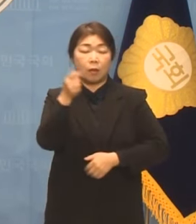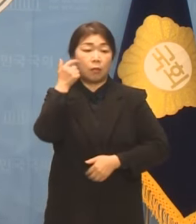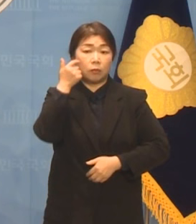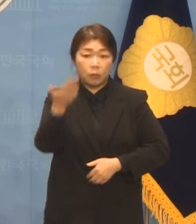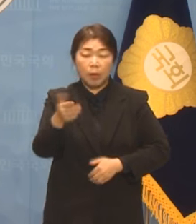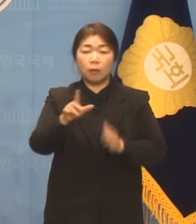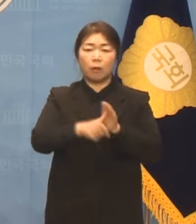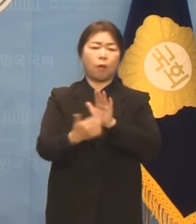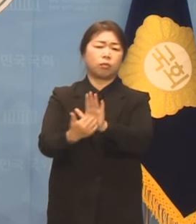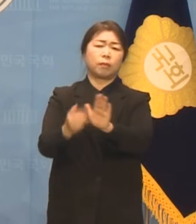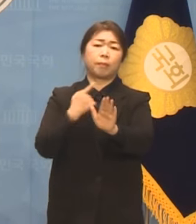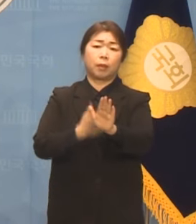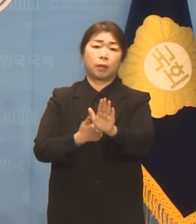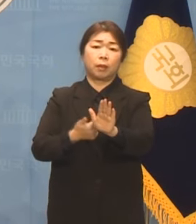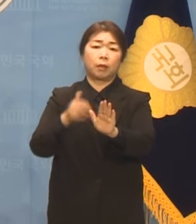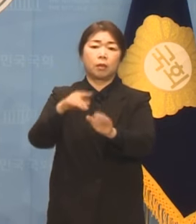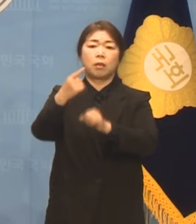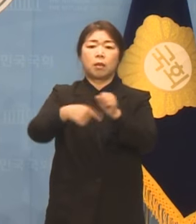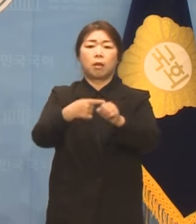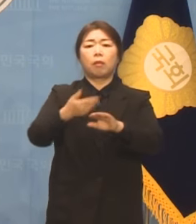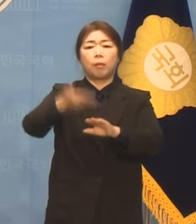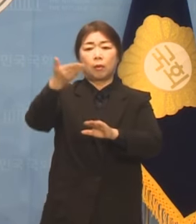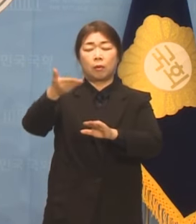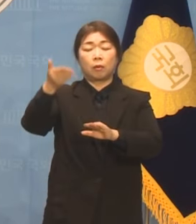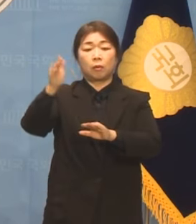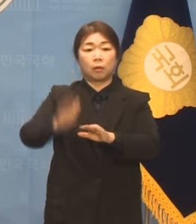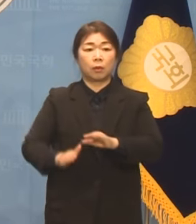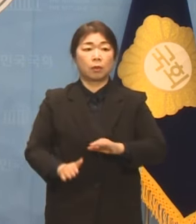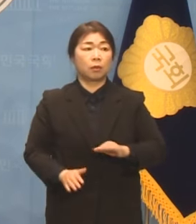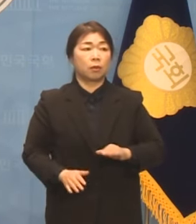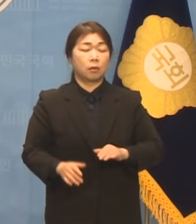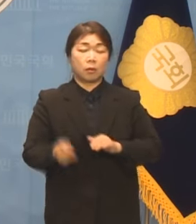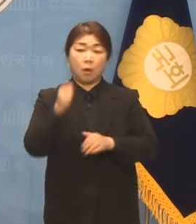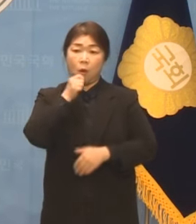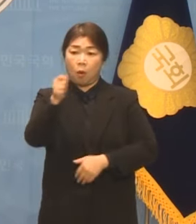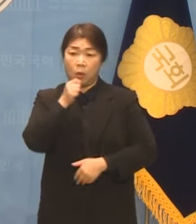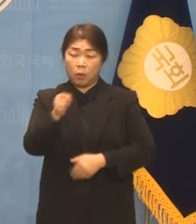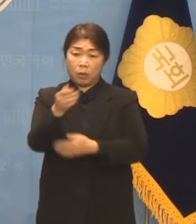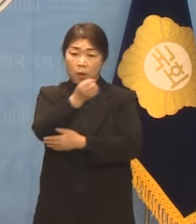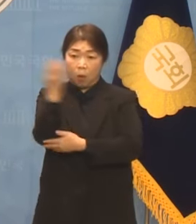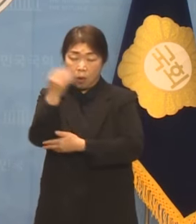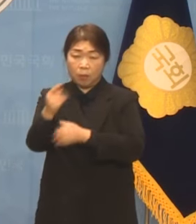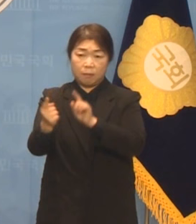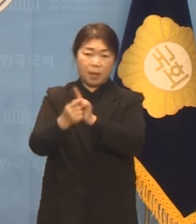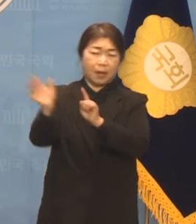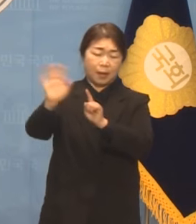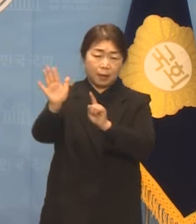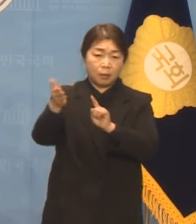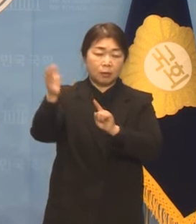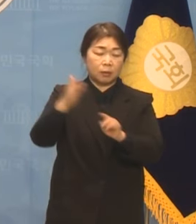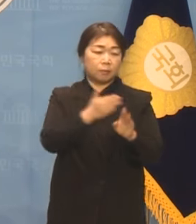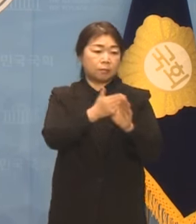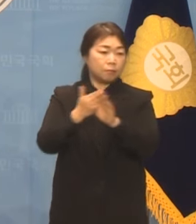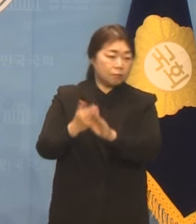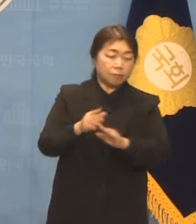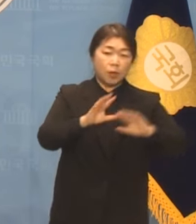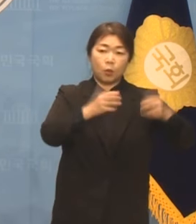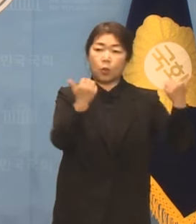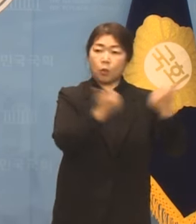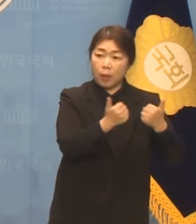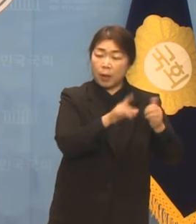언론은 피하면서 이런 거짓 토론회를 이어가는 것은 누가 보더라도 4월